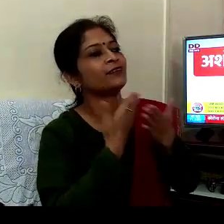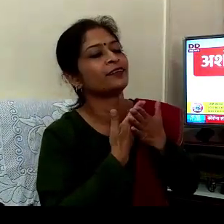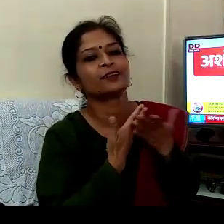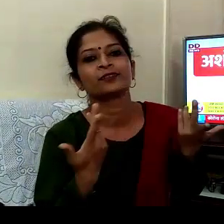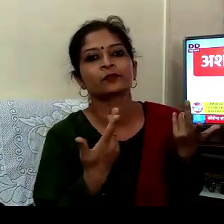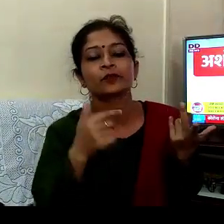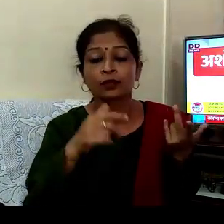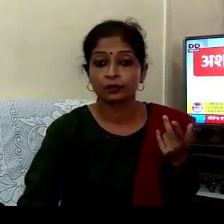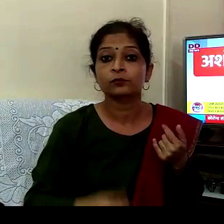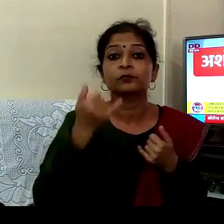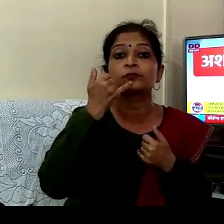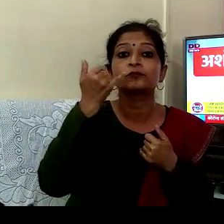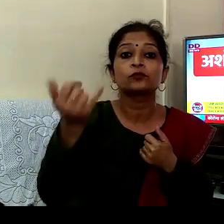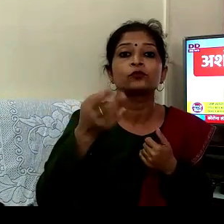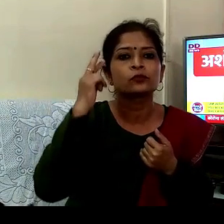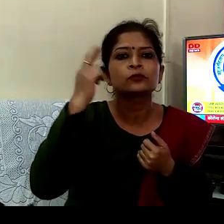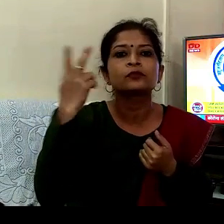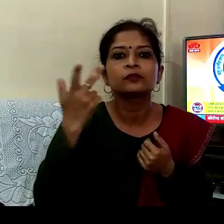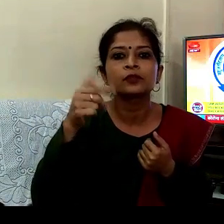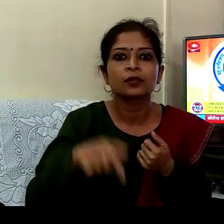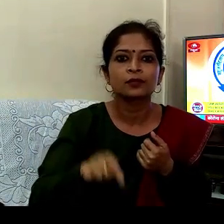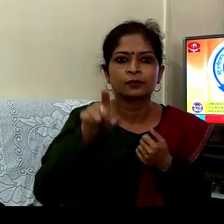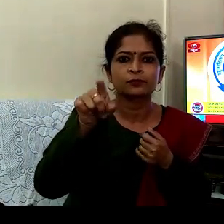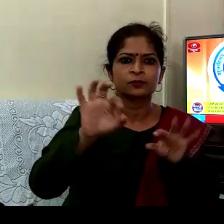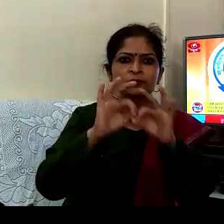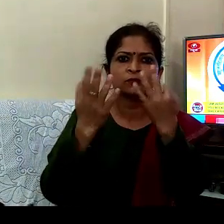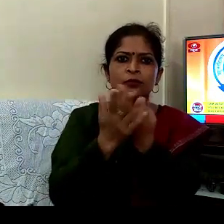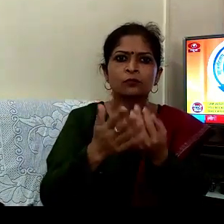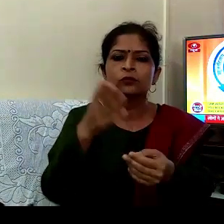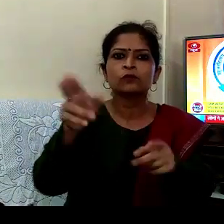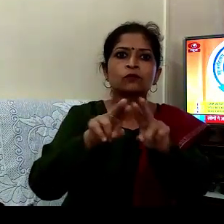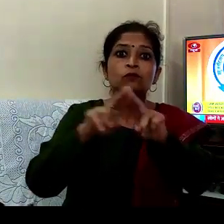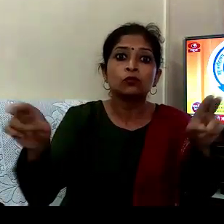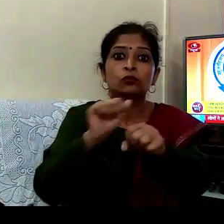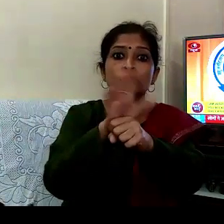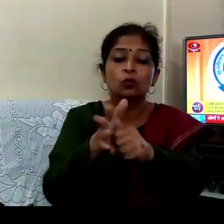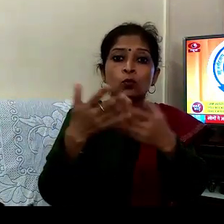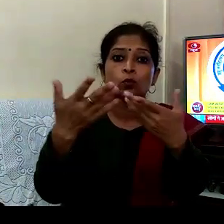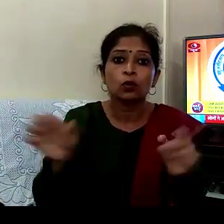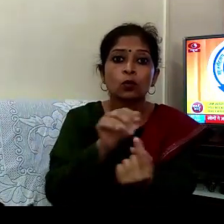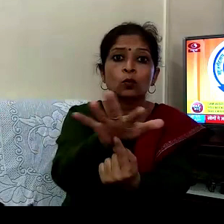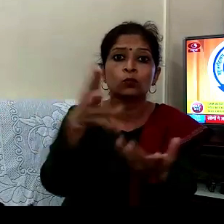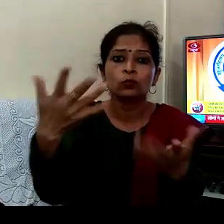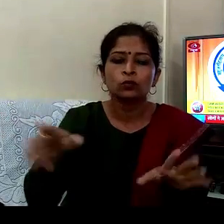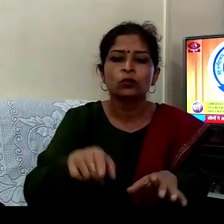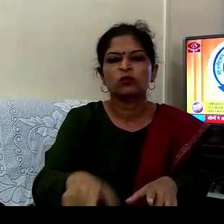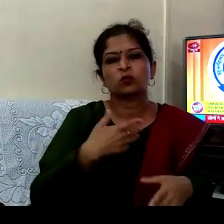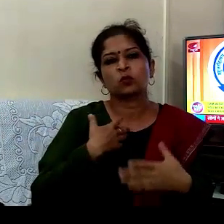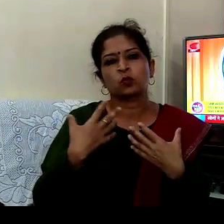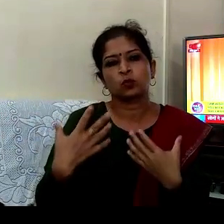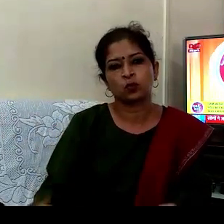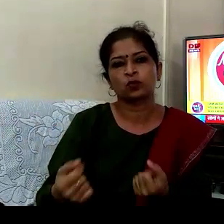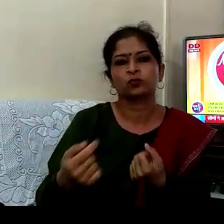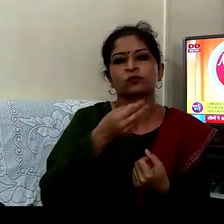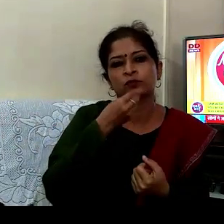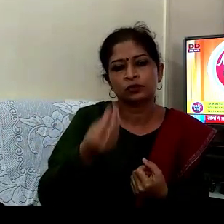نے فون اس لیے کیا کیونکہ آپ کا پورا پریوار اس سنکٹ میں فس تھا جی جی جی میں جرور جان چاہوں گا